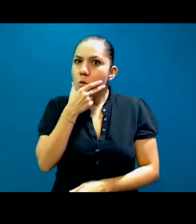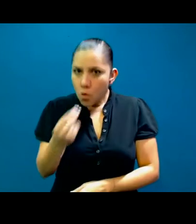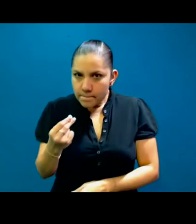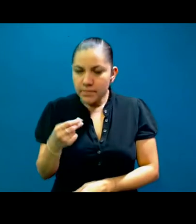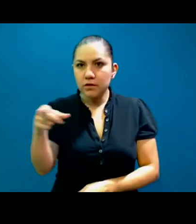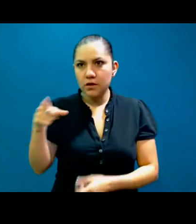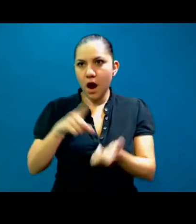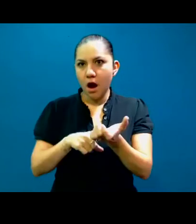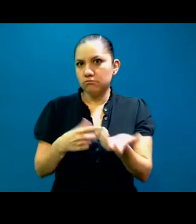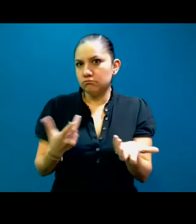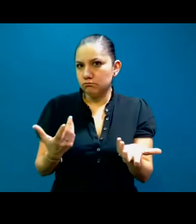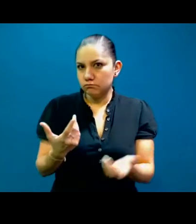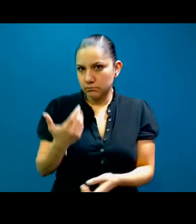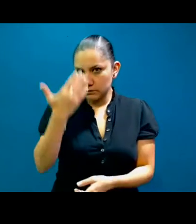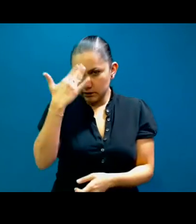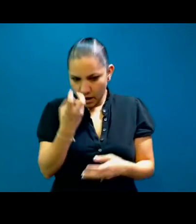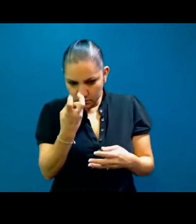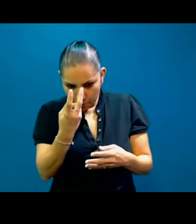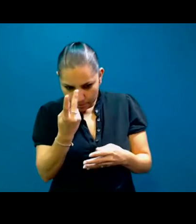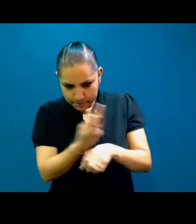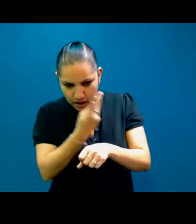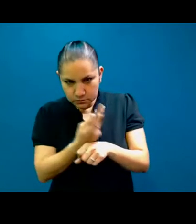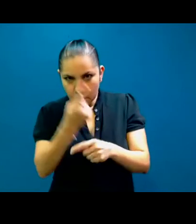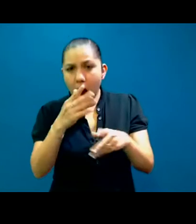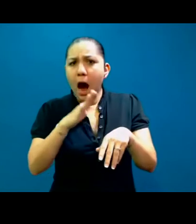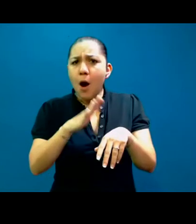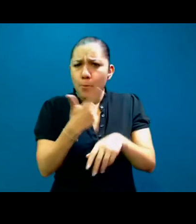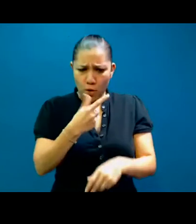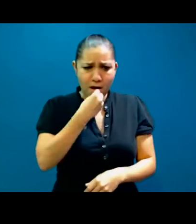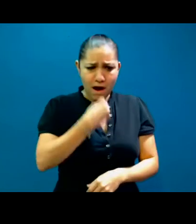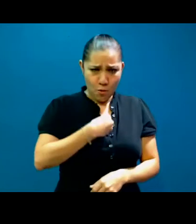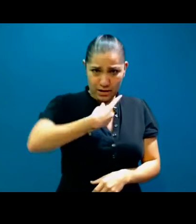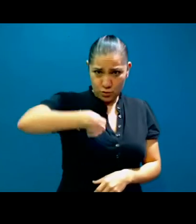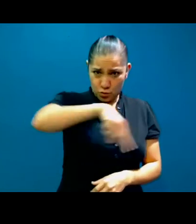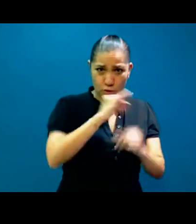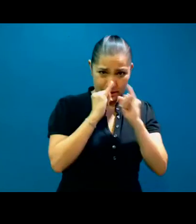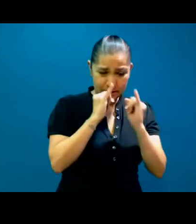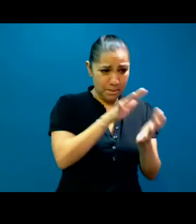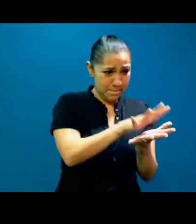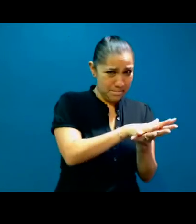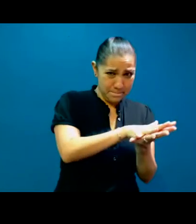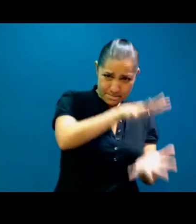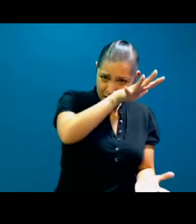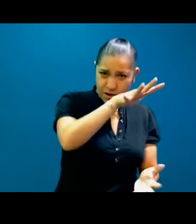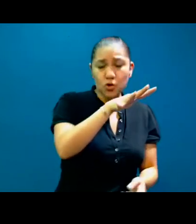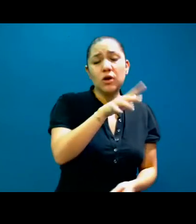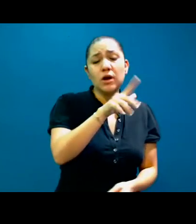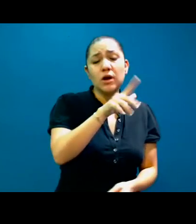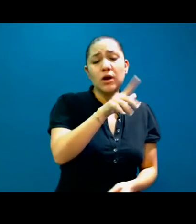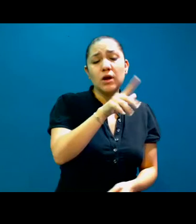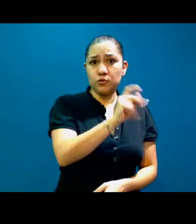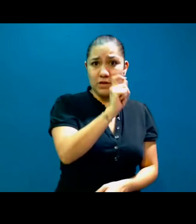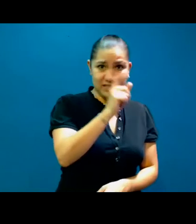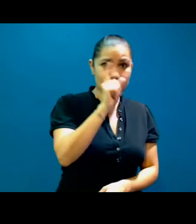75% constituida por mujeres, hay sexismo en nuestros ambientes, hay edadismo, hay